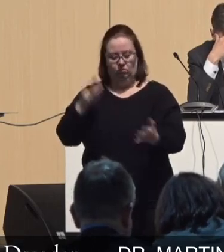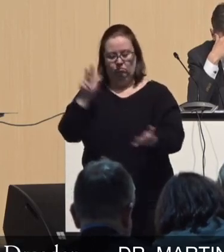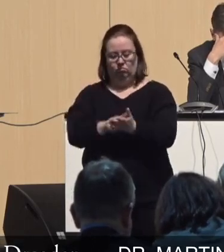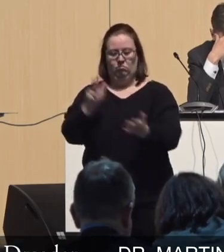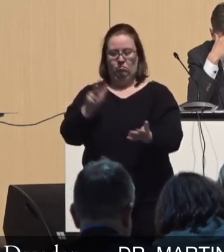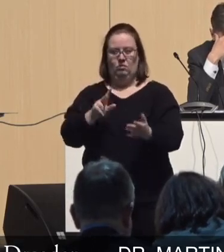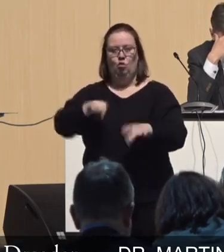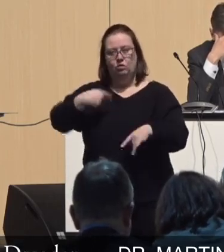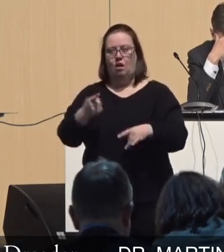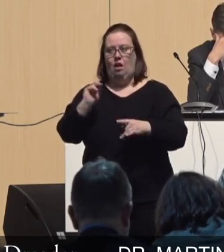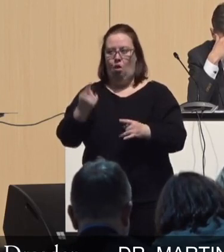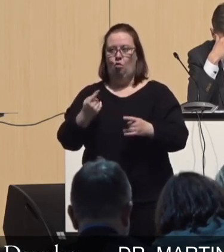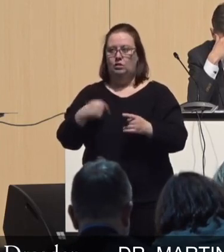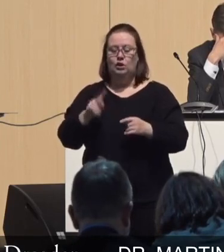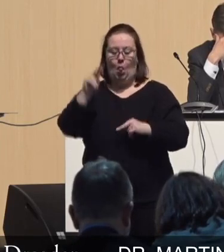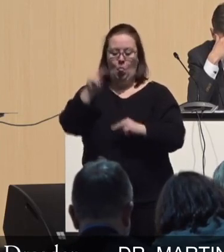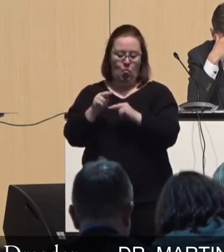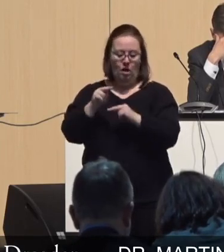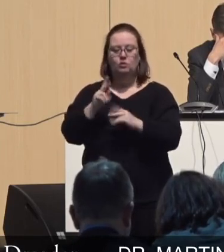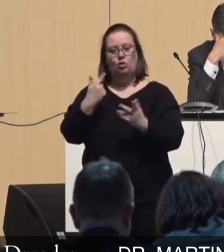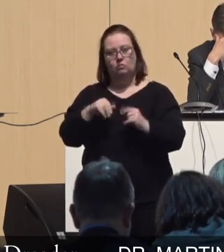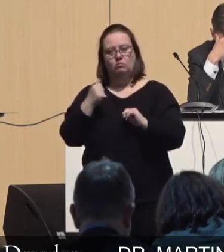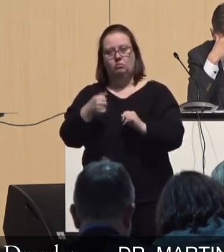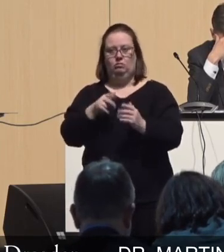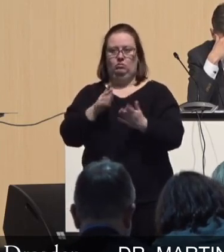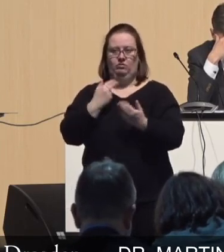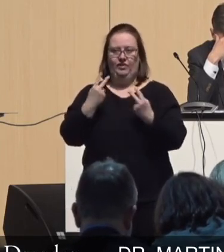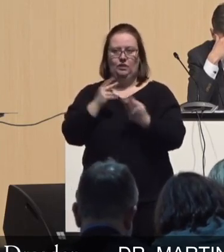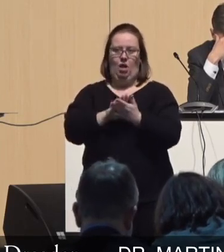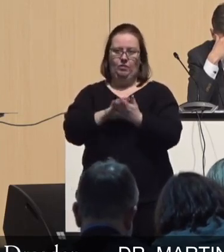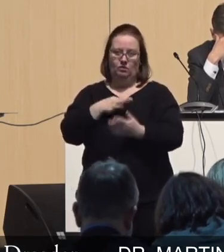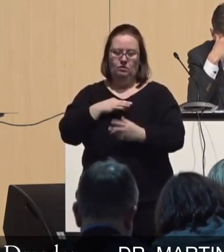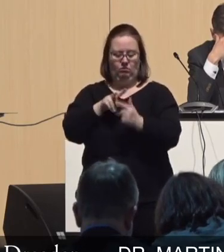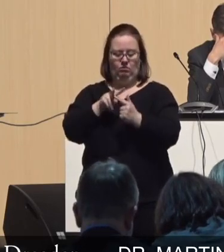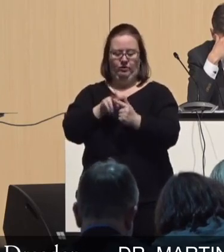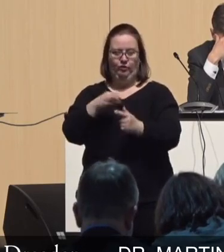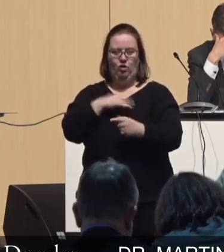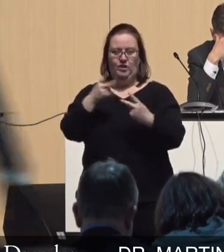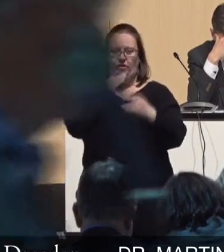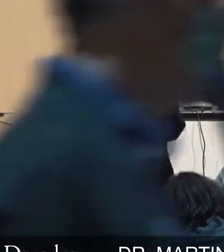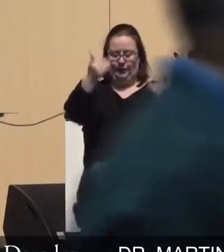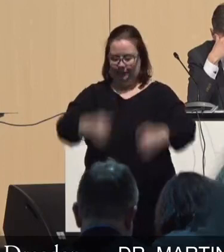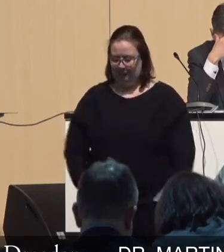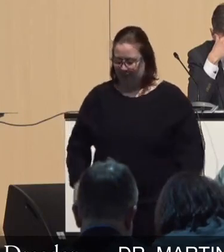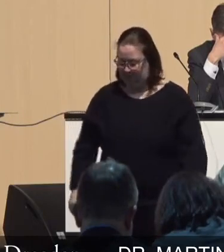und dass wir den jetzt sozusagen auch nicht kleiner machen, das sind die zentralen Punkte. Vielen Dank.